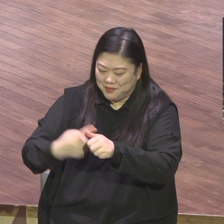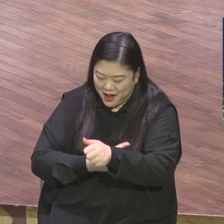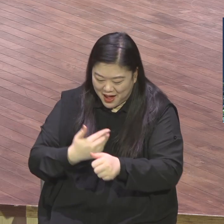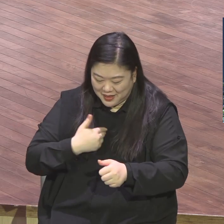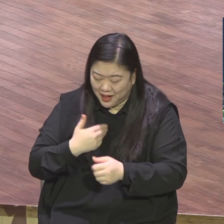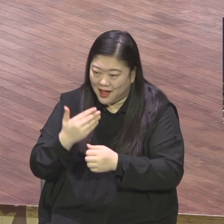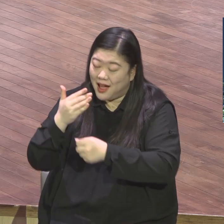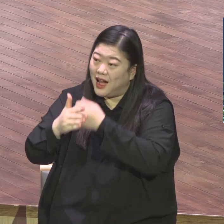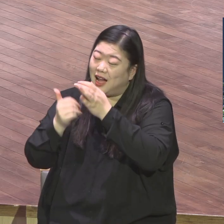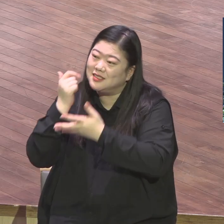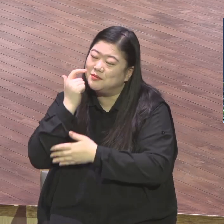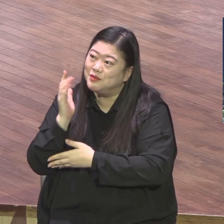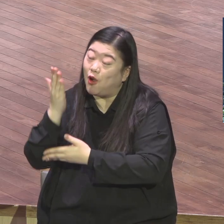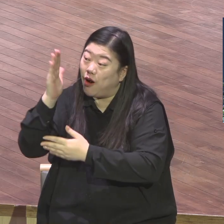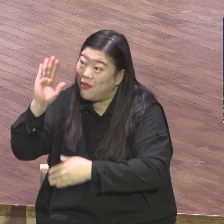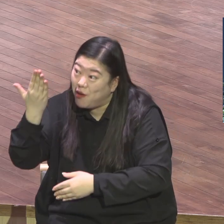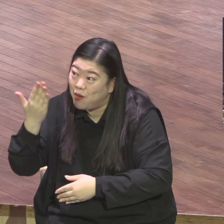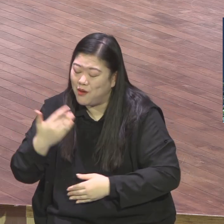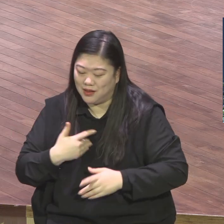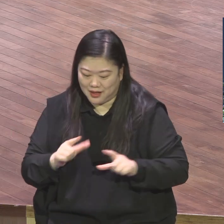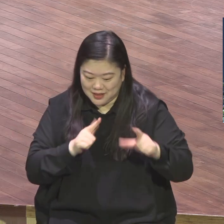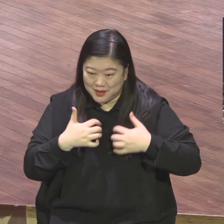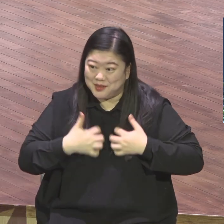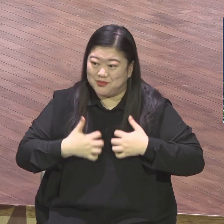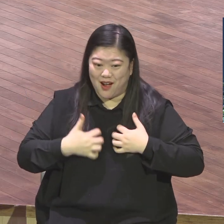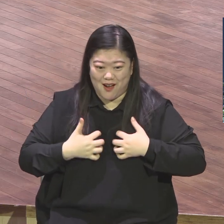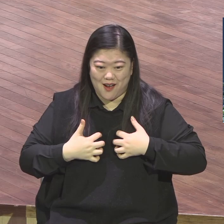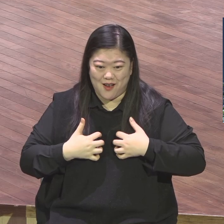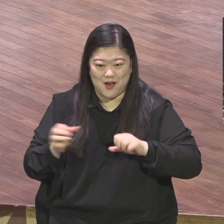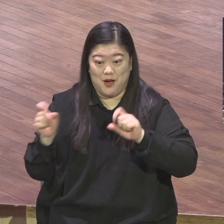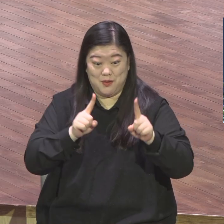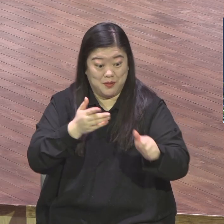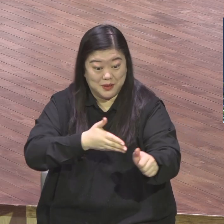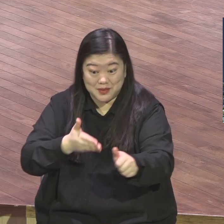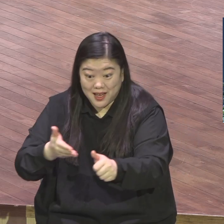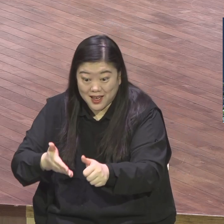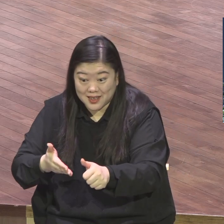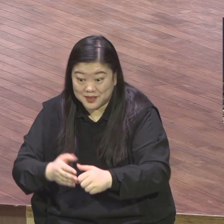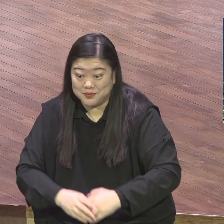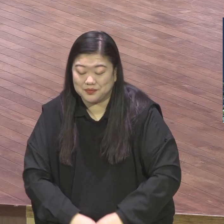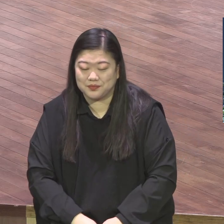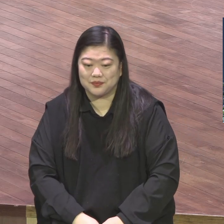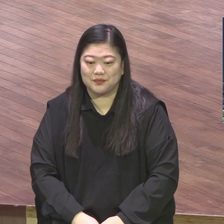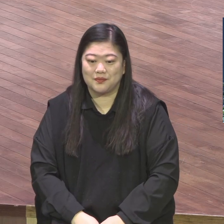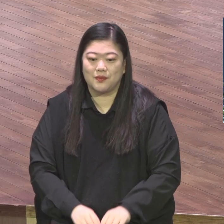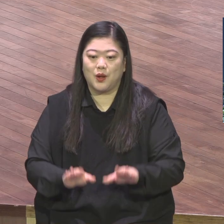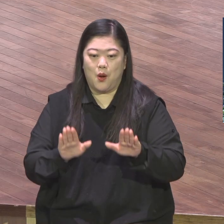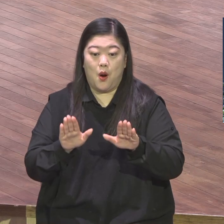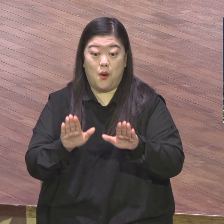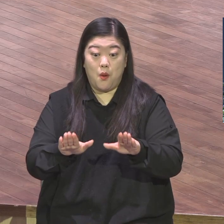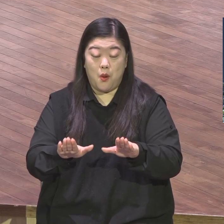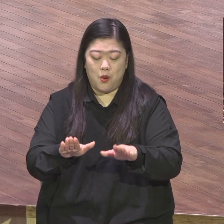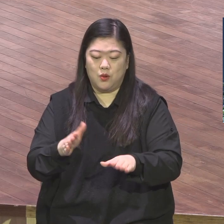청지 다 되시기를 지어로 축복합니다. 오늘부터 빌리포스 말씀 살펴보겠는데 우리가